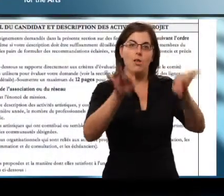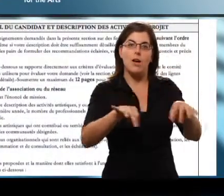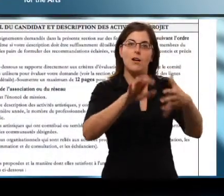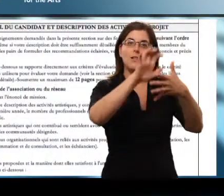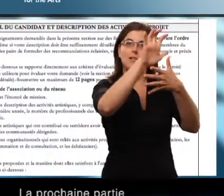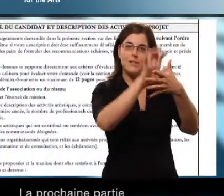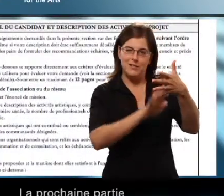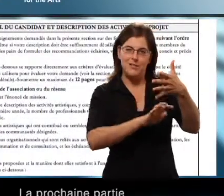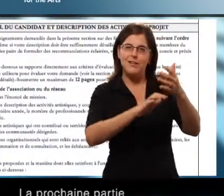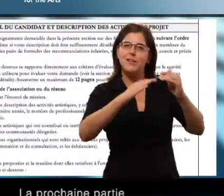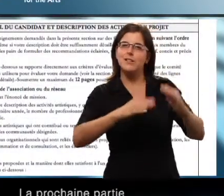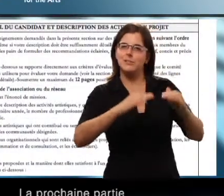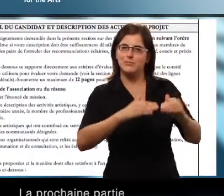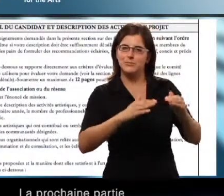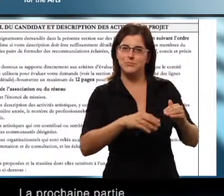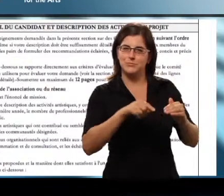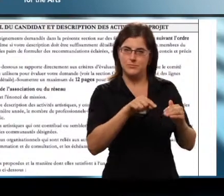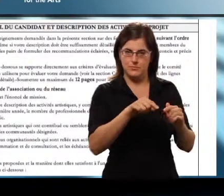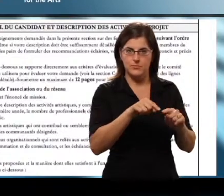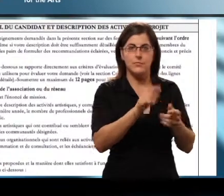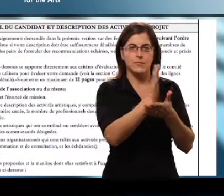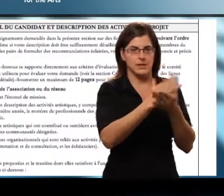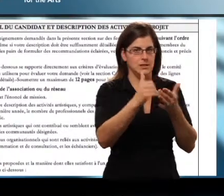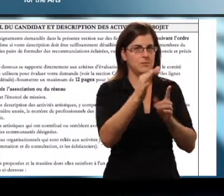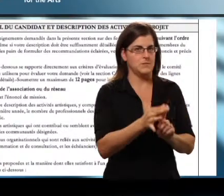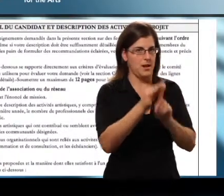La prochaine partie est la section principale du formulaire.